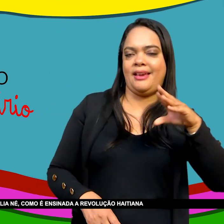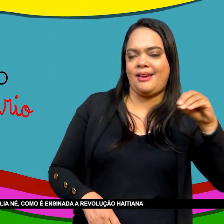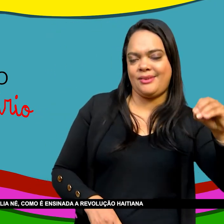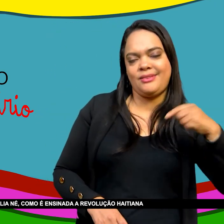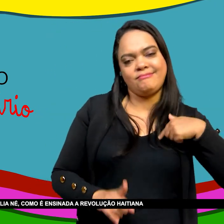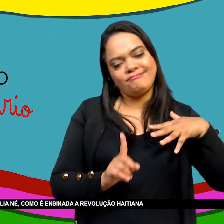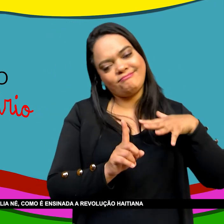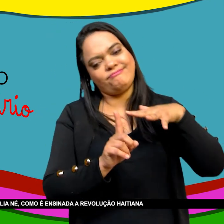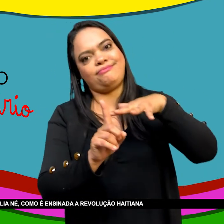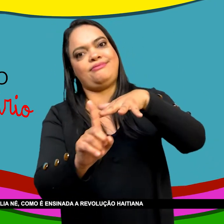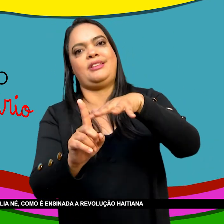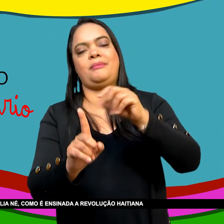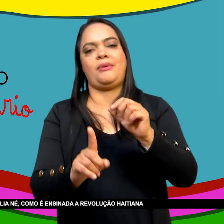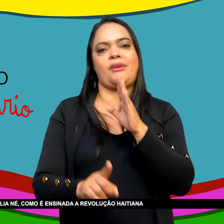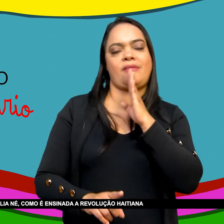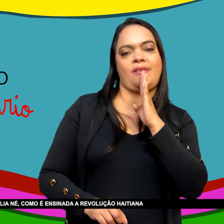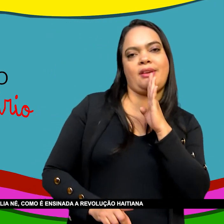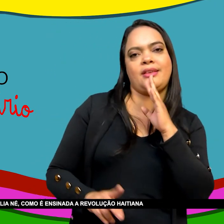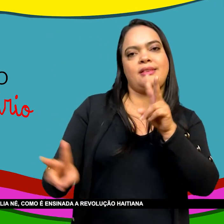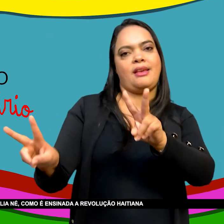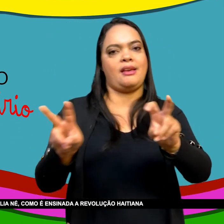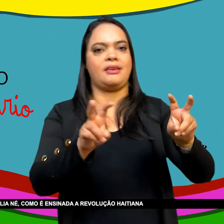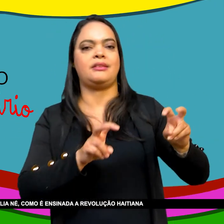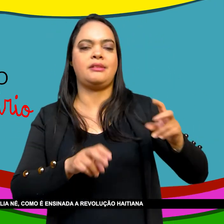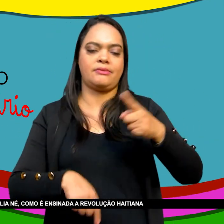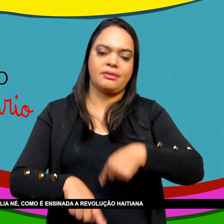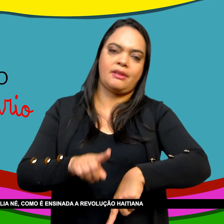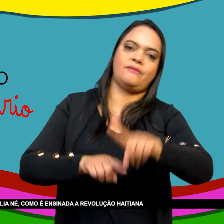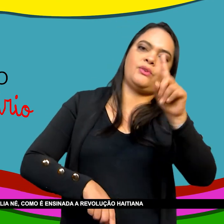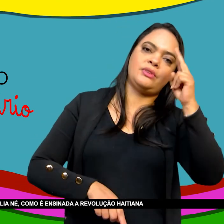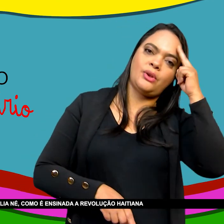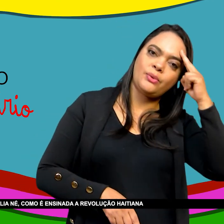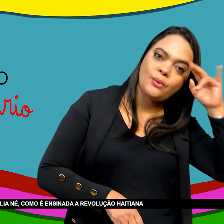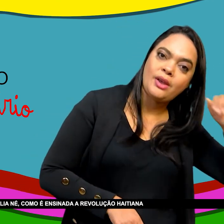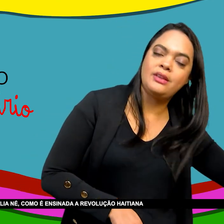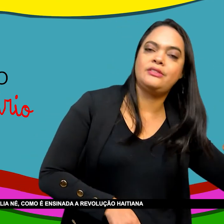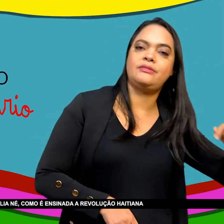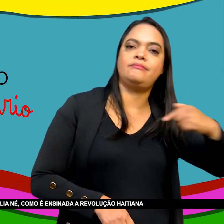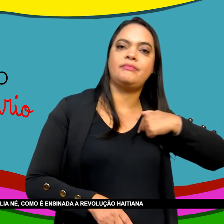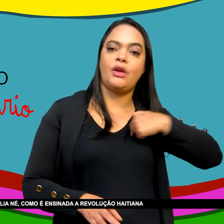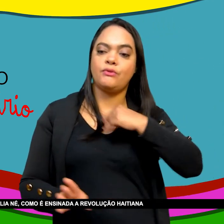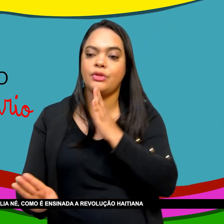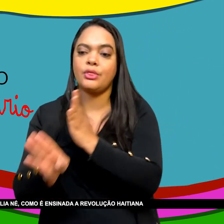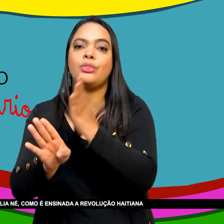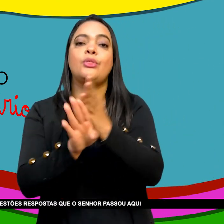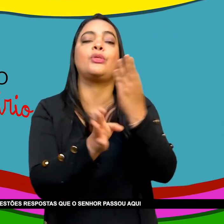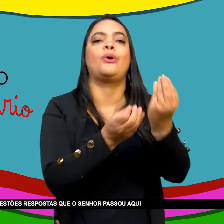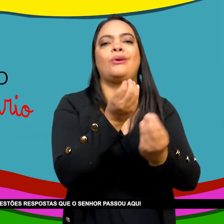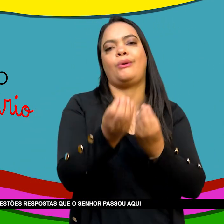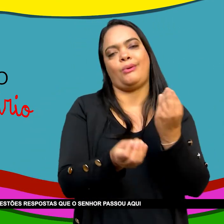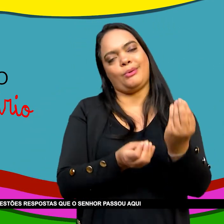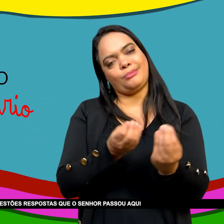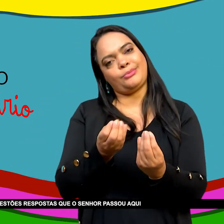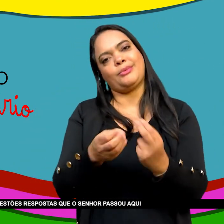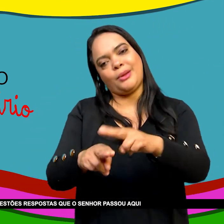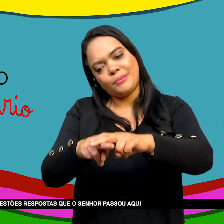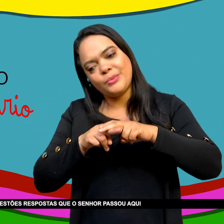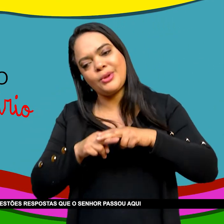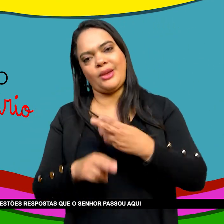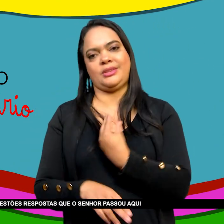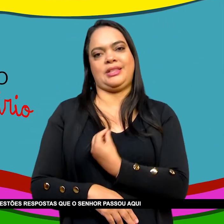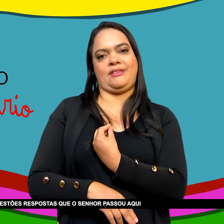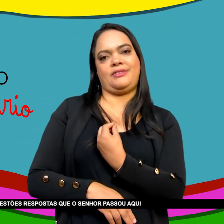das minhas perguntas Como o senhor avalia Como é ensinada A revolução haitiana No ensino